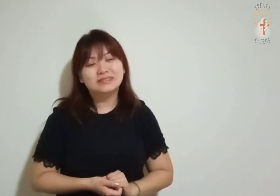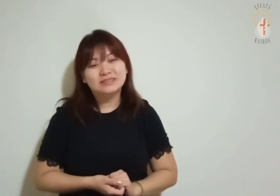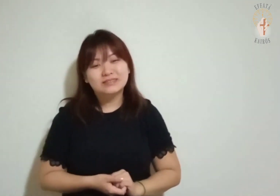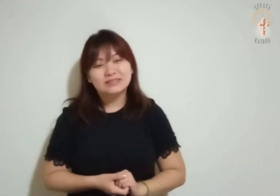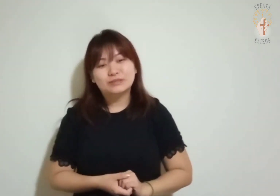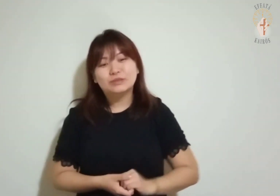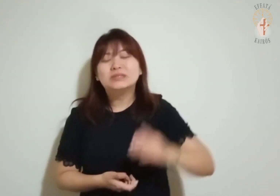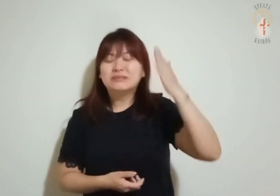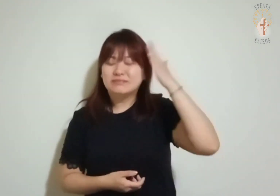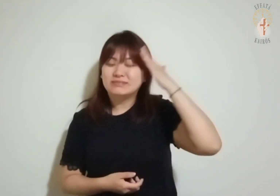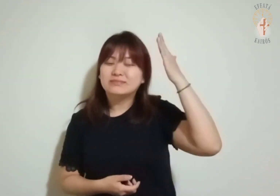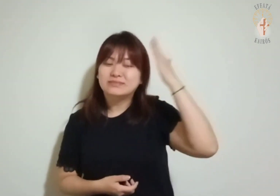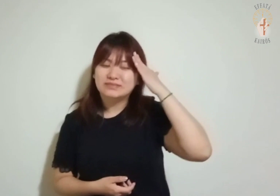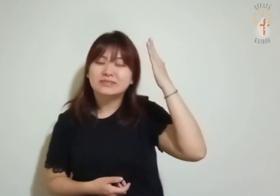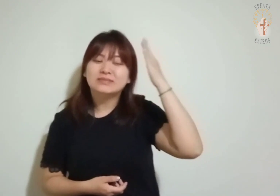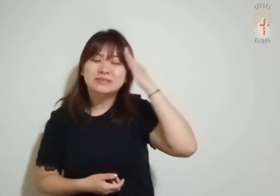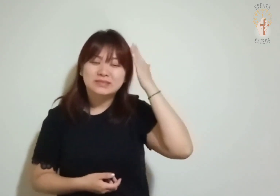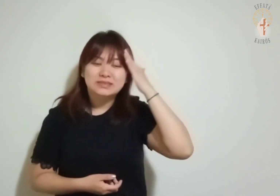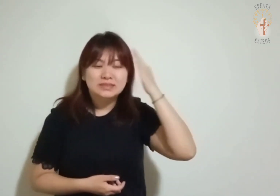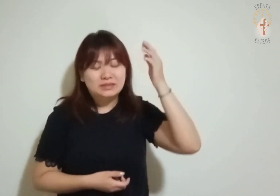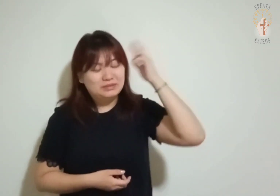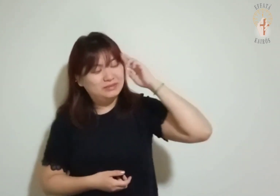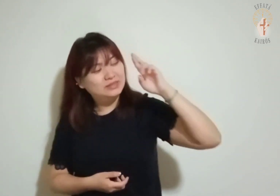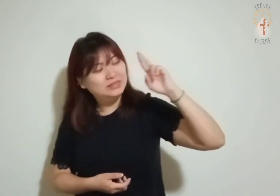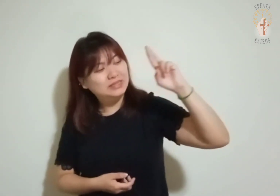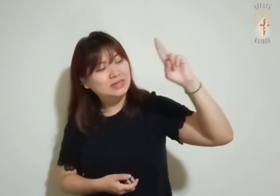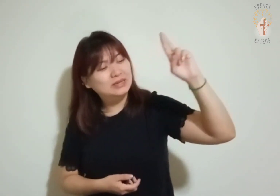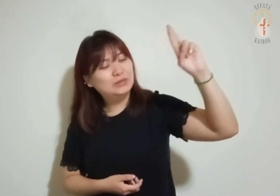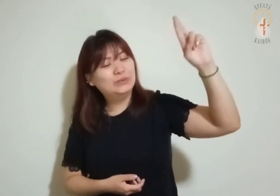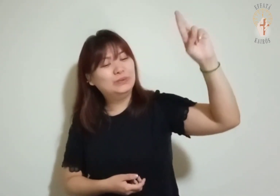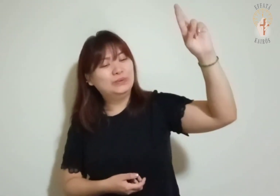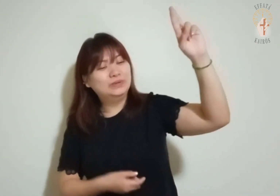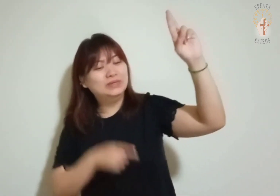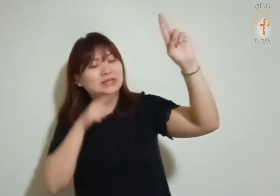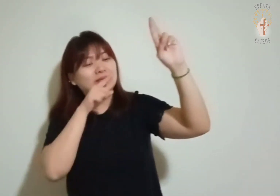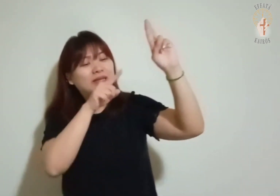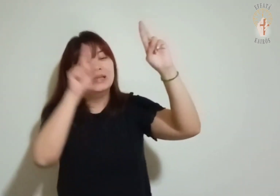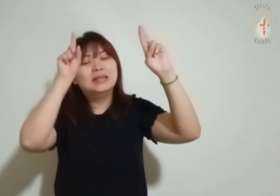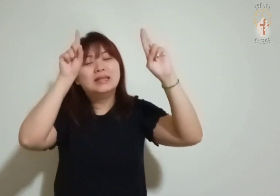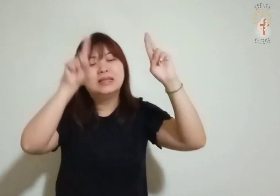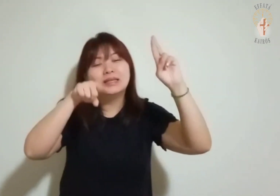Sabei que o Senhor, só Ele é Deus.